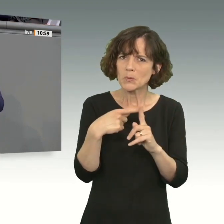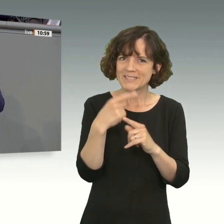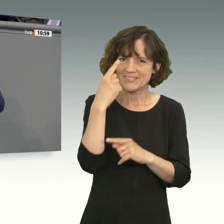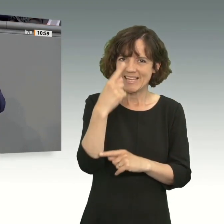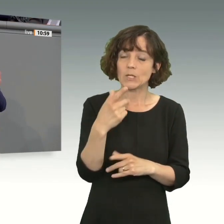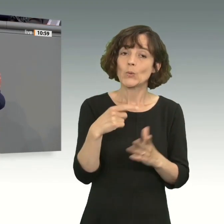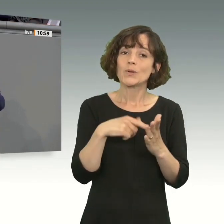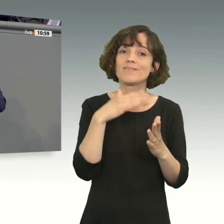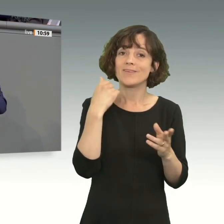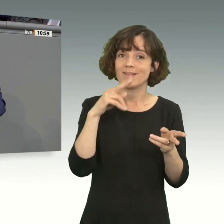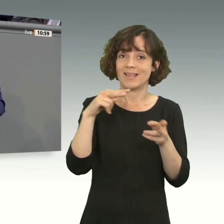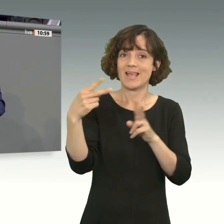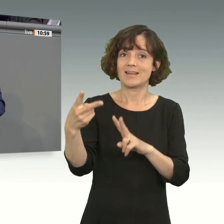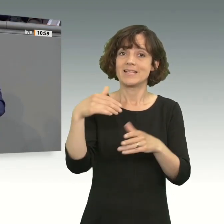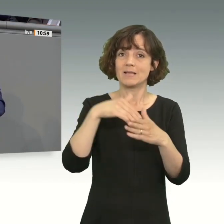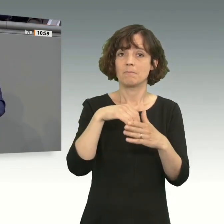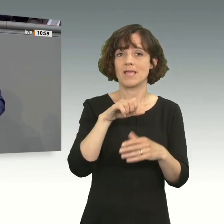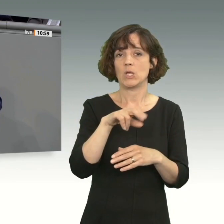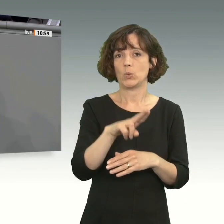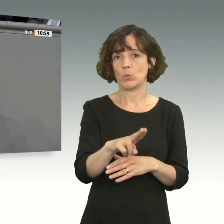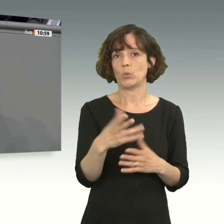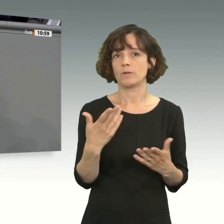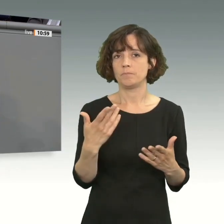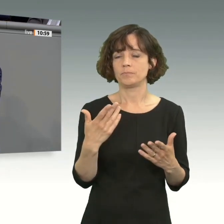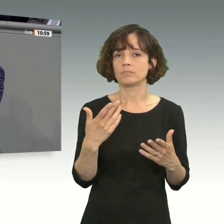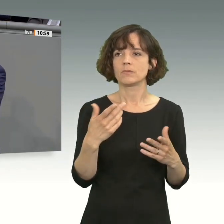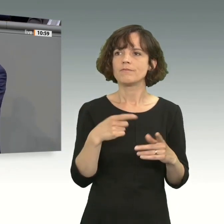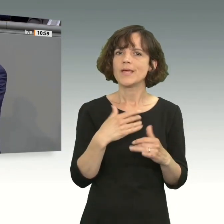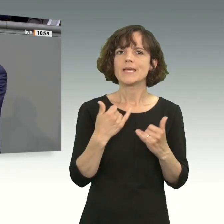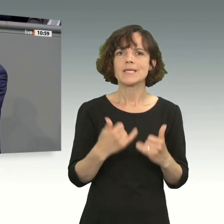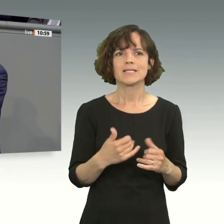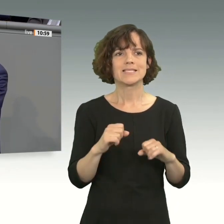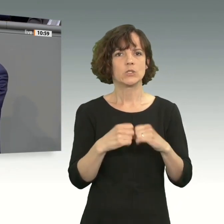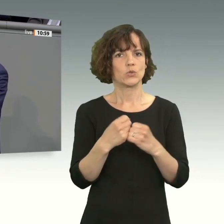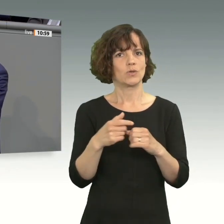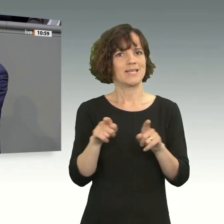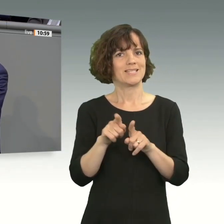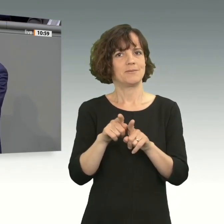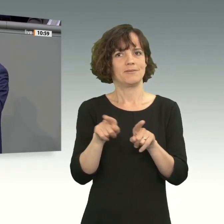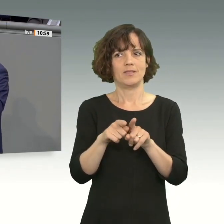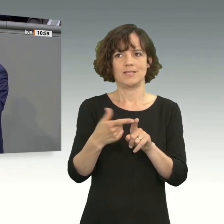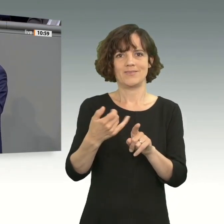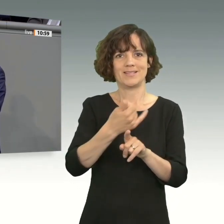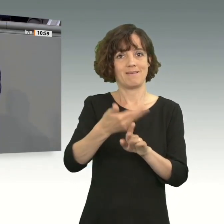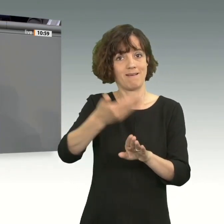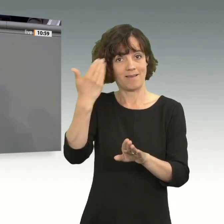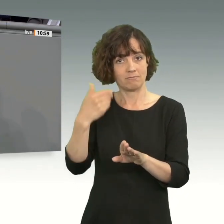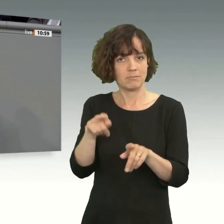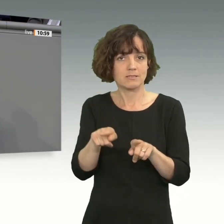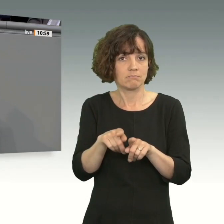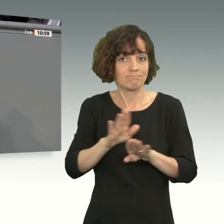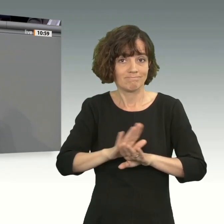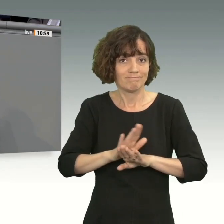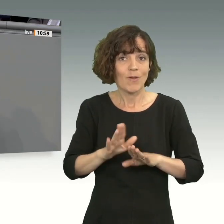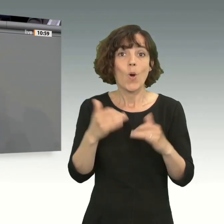es hat sich vieles geändert innerhalb der Europäischen Union. Wir sind nicht mehr an dem Punkt, vor dem wir vor 20 Jahren noch waren. Heute gibt es, im